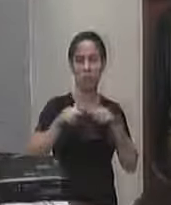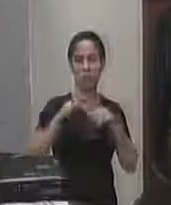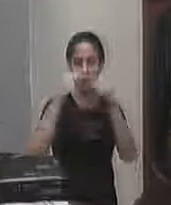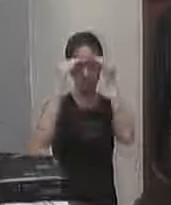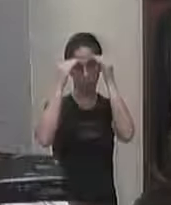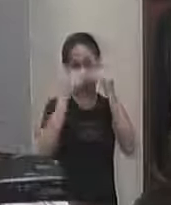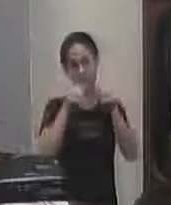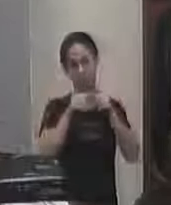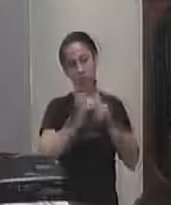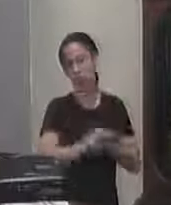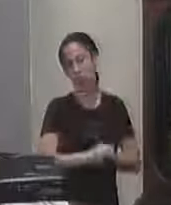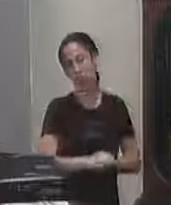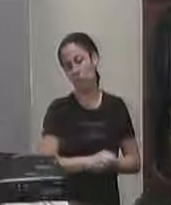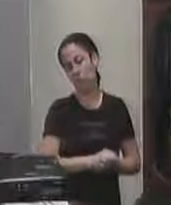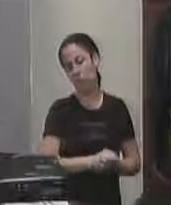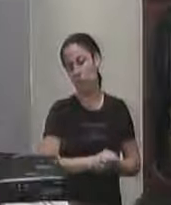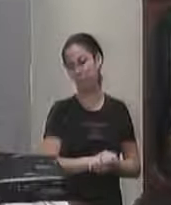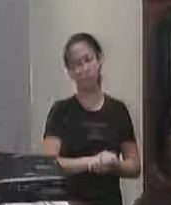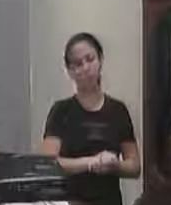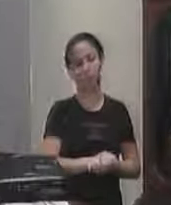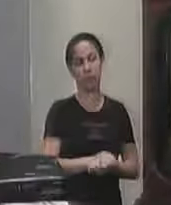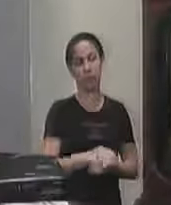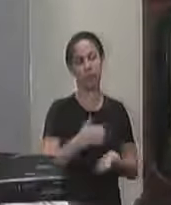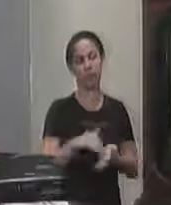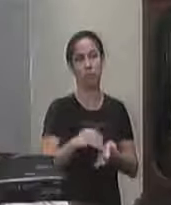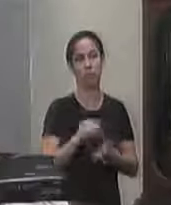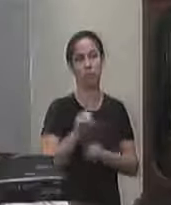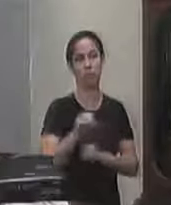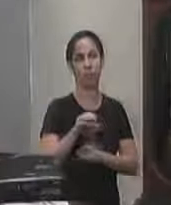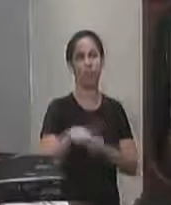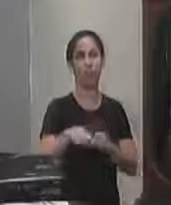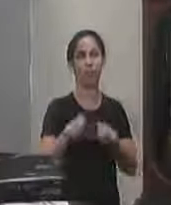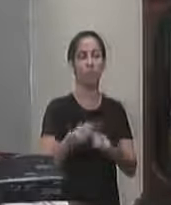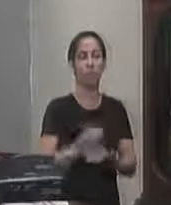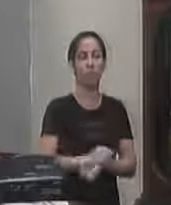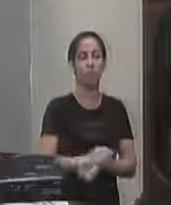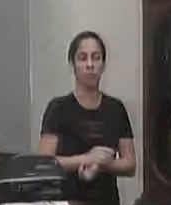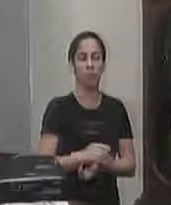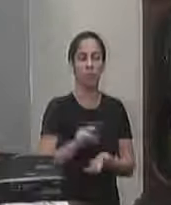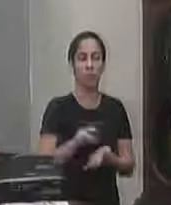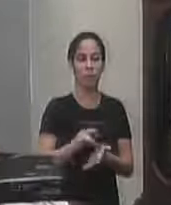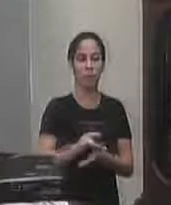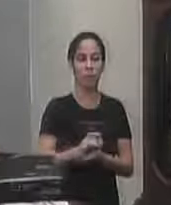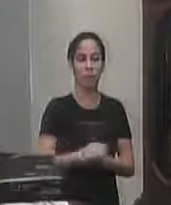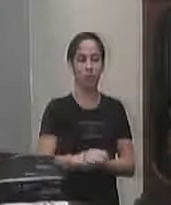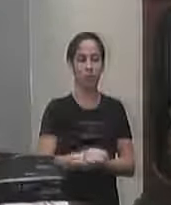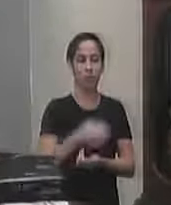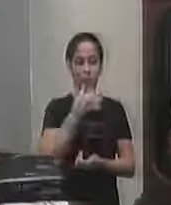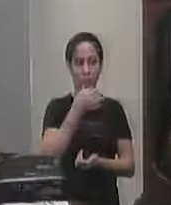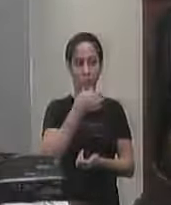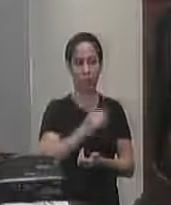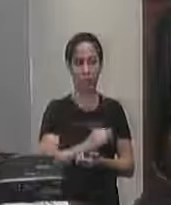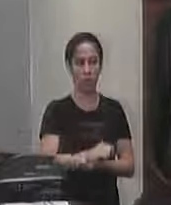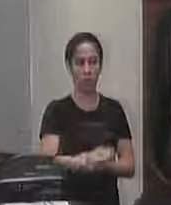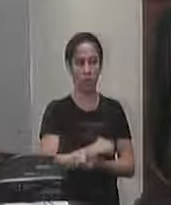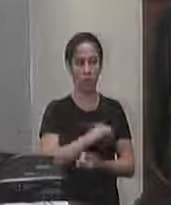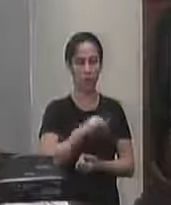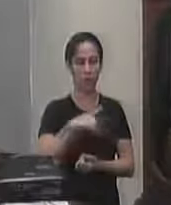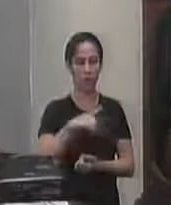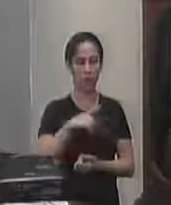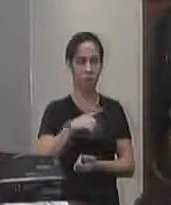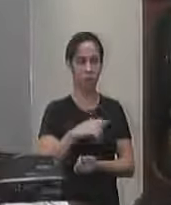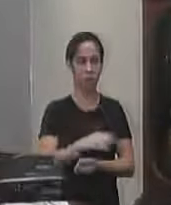respeito pela pasta então eu acho que realmente a minha opinião é que se teve uma